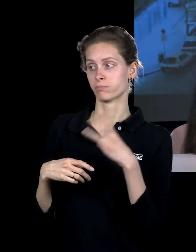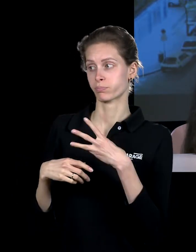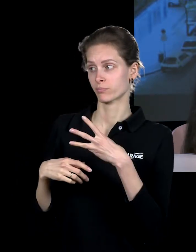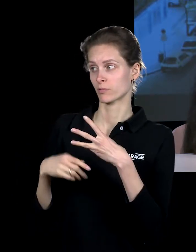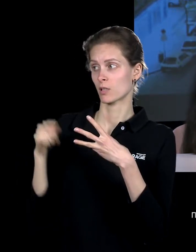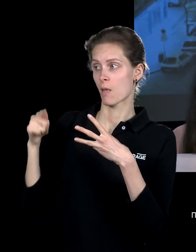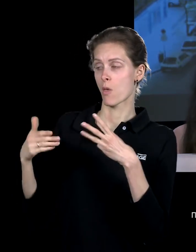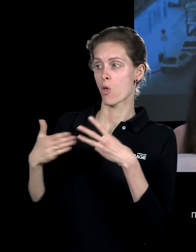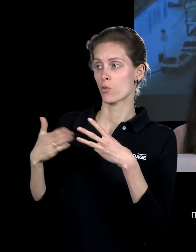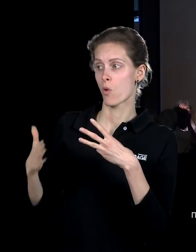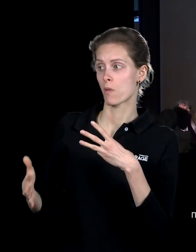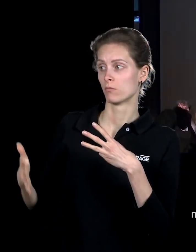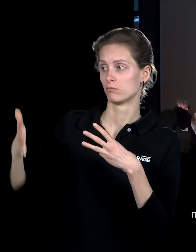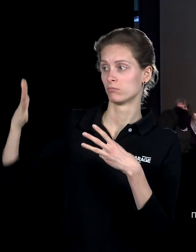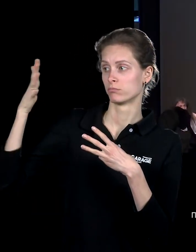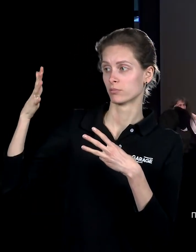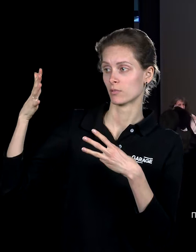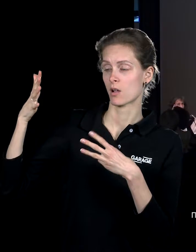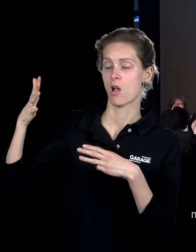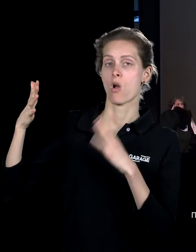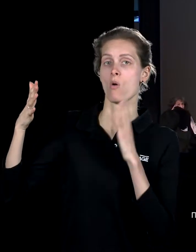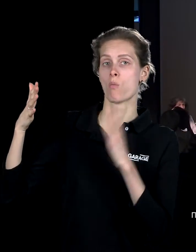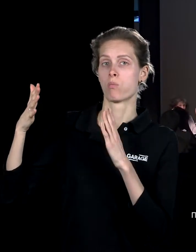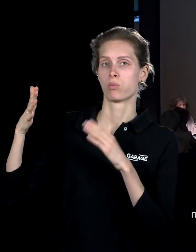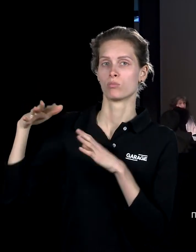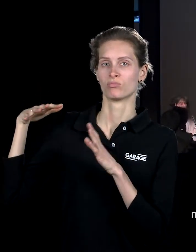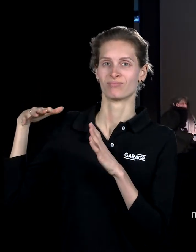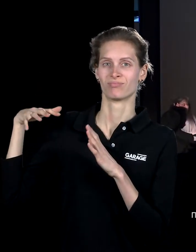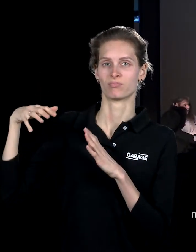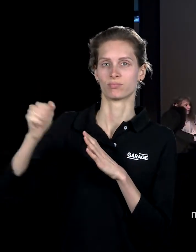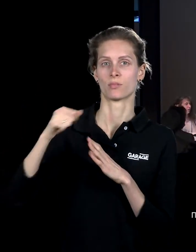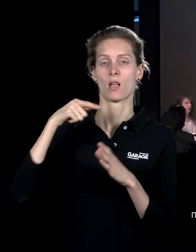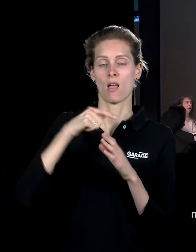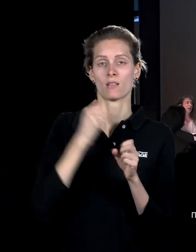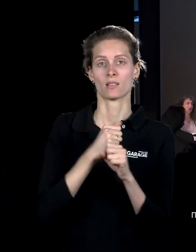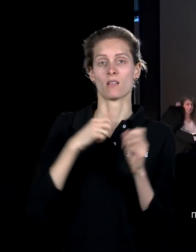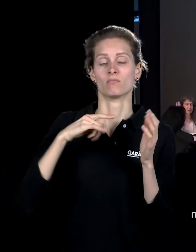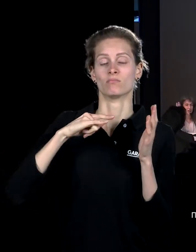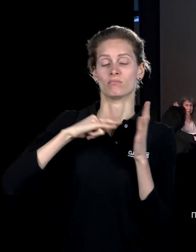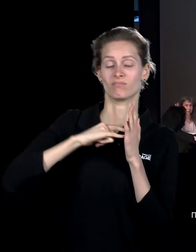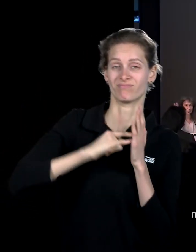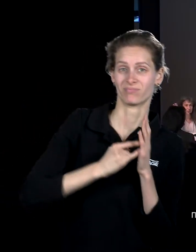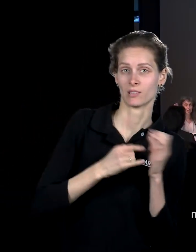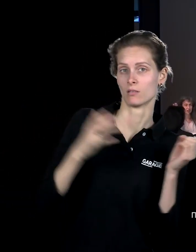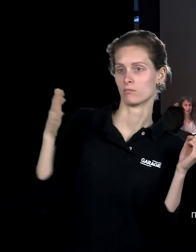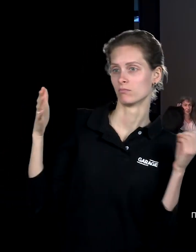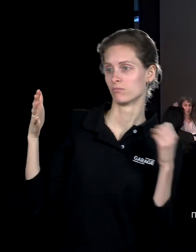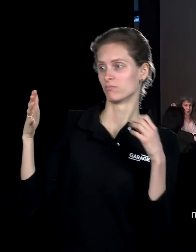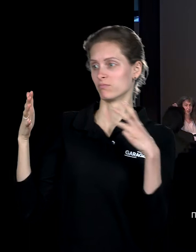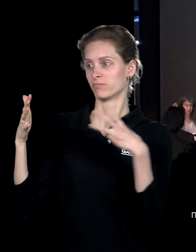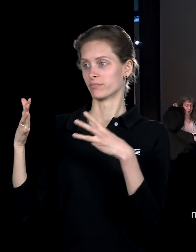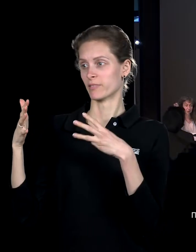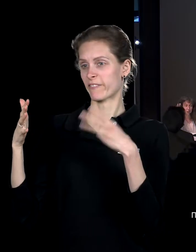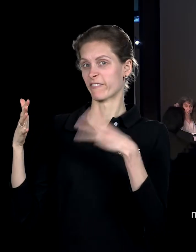обреченные на снос, повторяя вот эту пробоину, которую делал Гордон Мата-Кларк, оживляя его произведение,